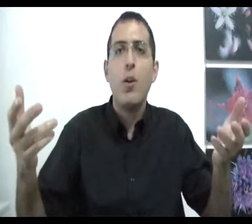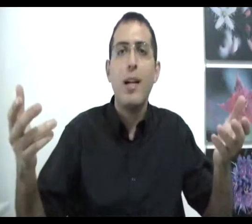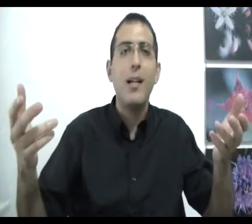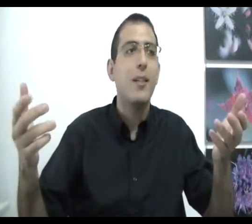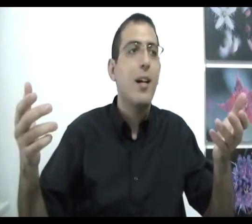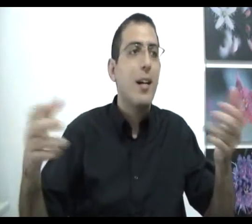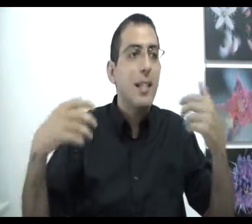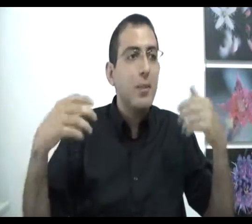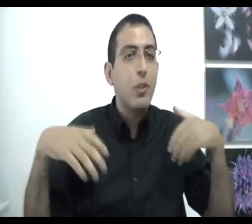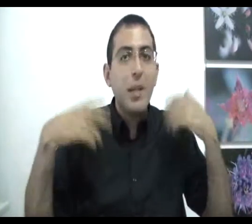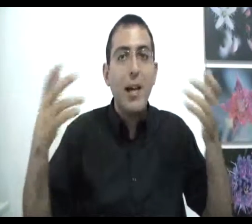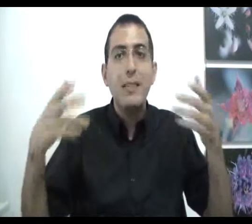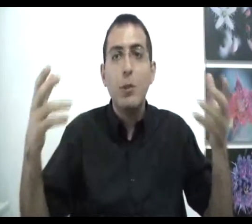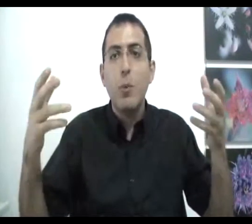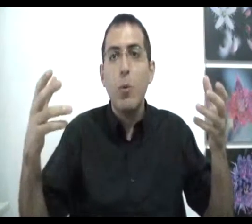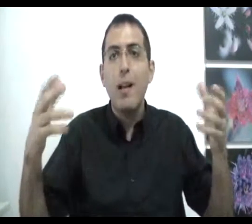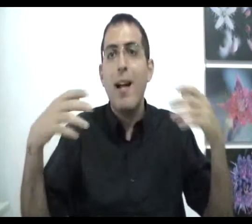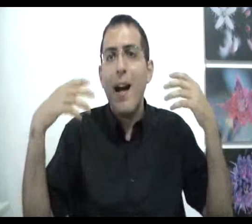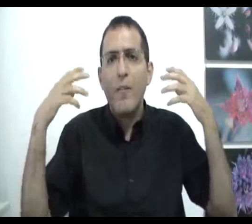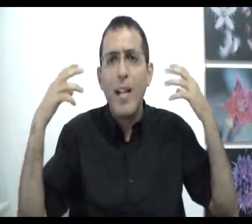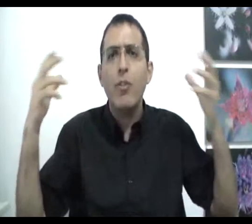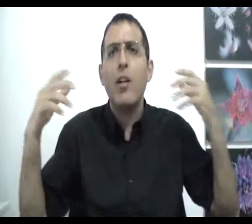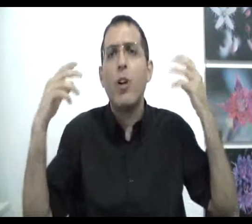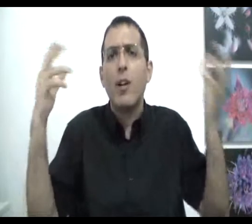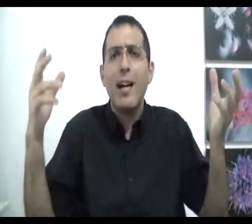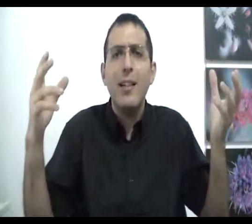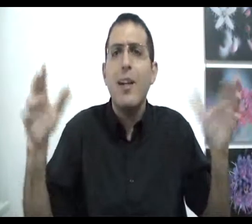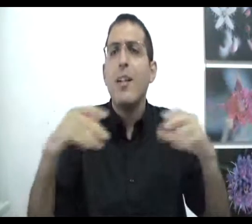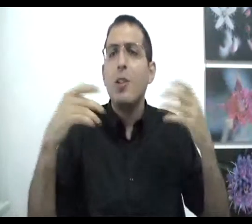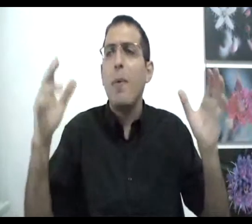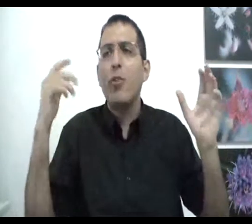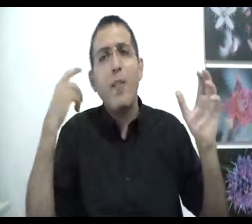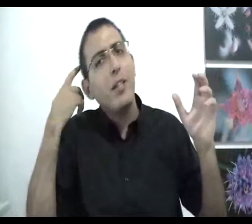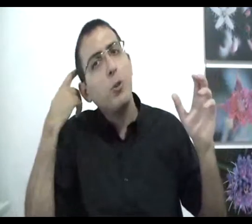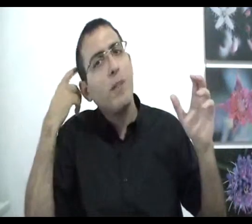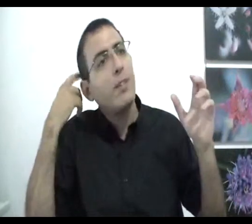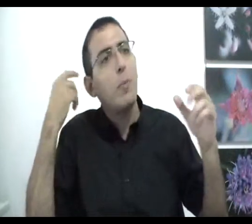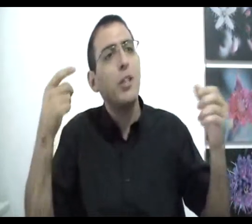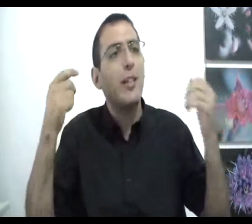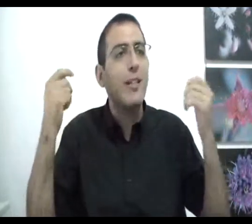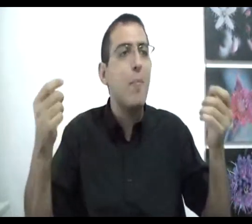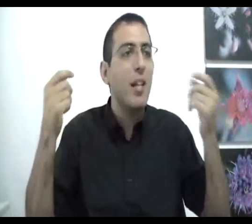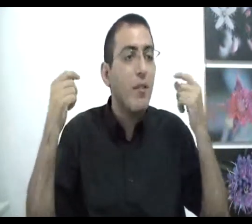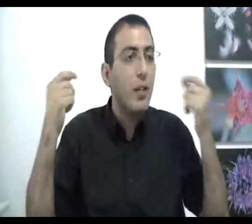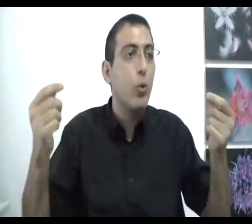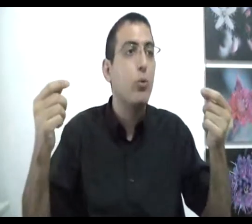הקול אחד עצם זה שאתה מייחס משמעות להבנה שלך שהקול אחד זה אומר שלא הבנת שום דבר, זה אומר שאתה עדיין בנפרדות